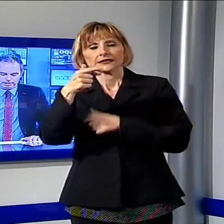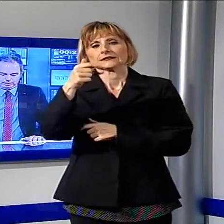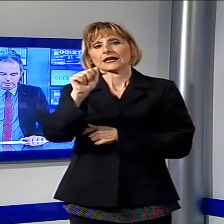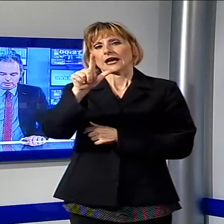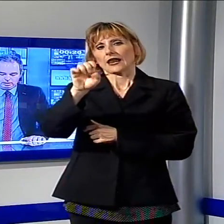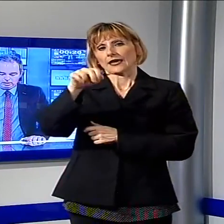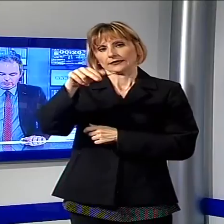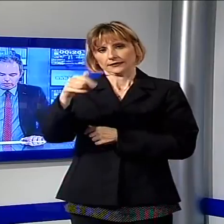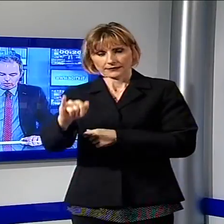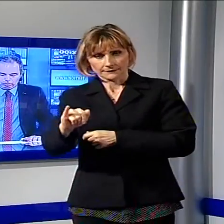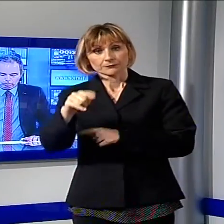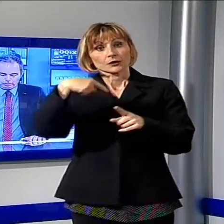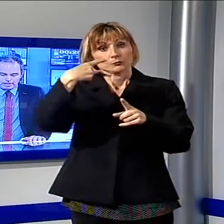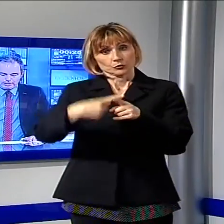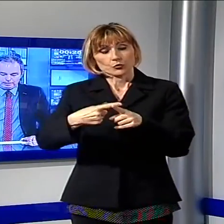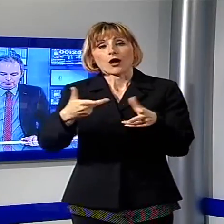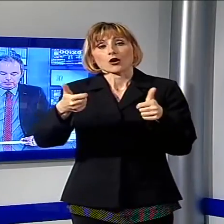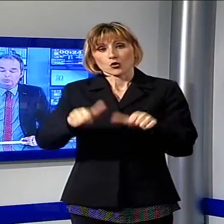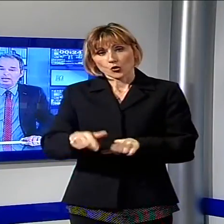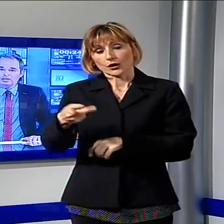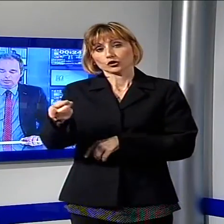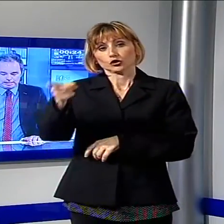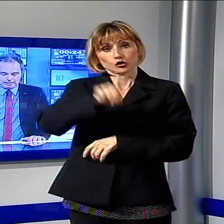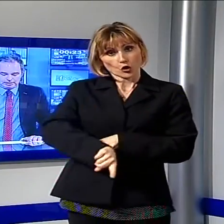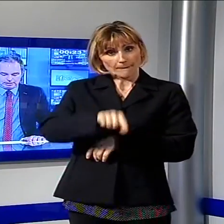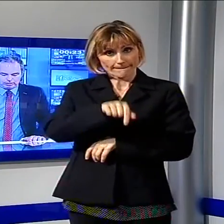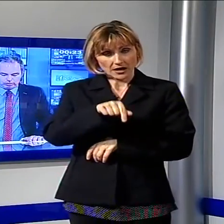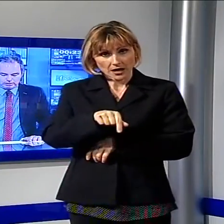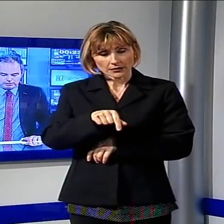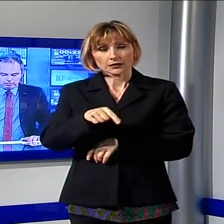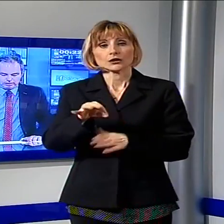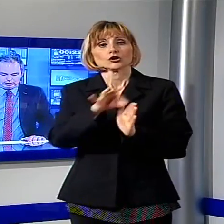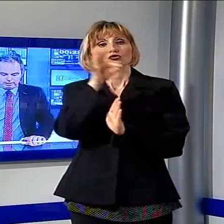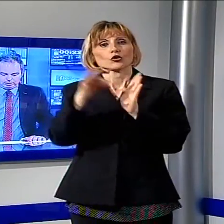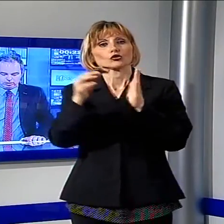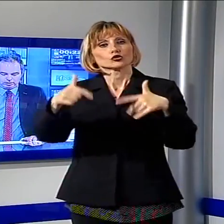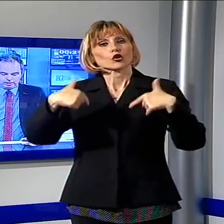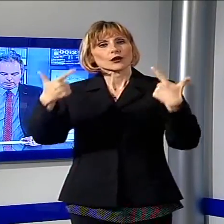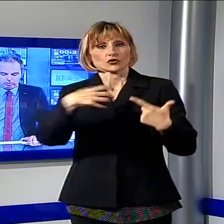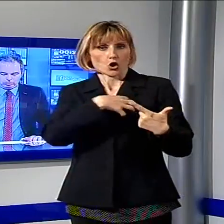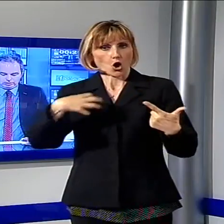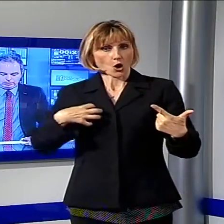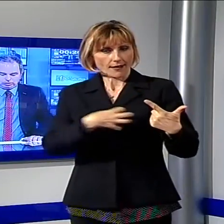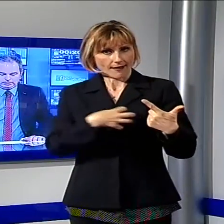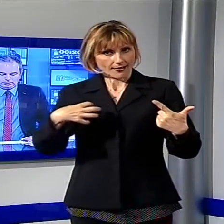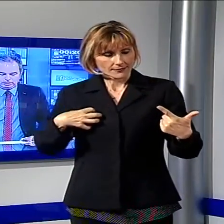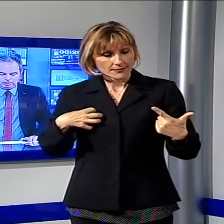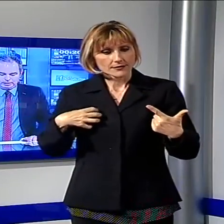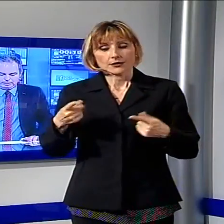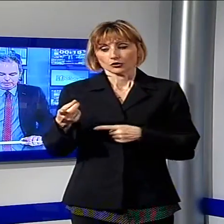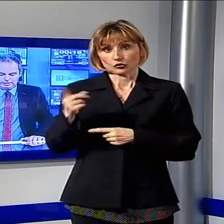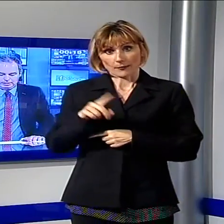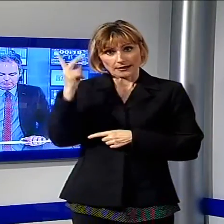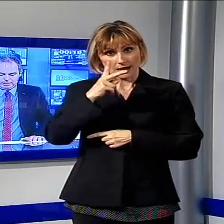Talenti. Vi ricordo che domani è la giornata della donazione degli organi a Lucca, questa giornata sarà